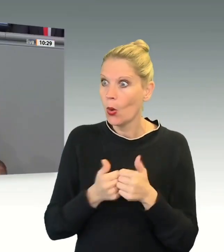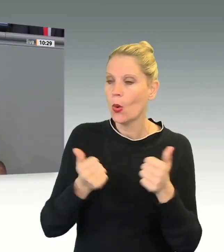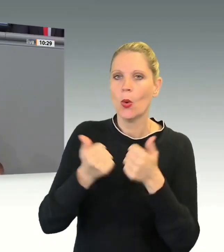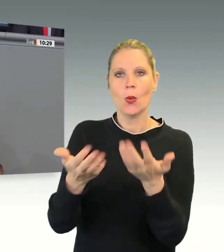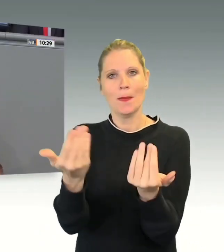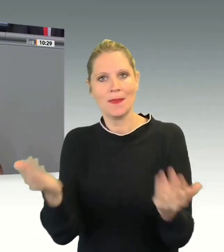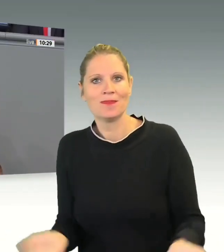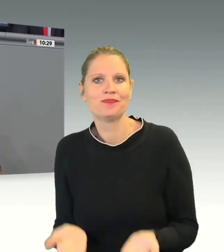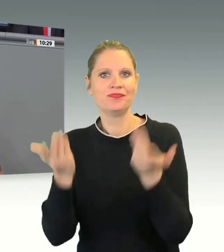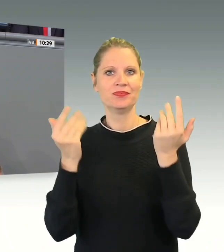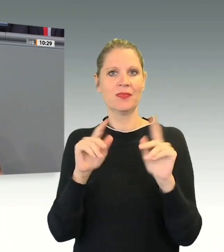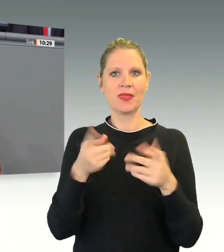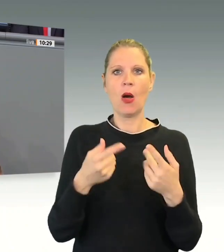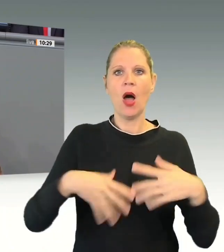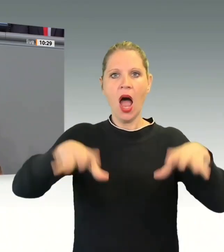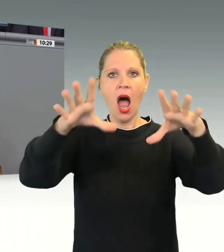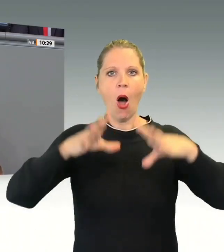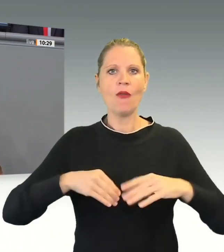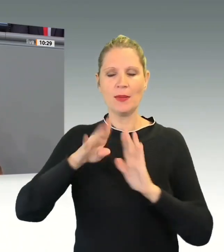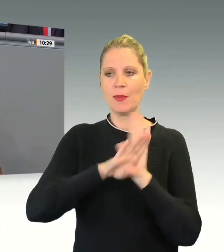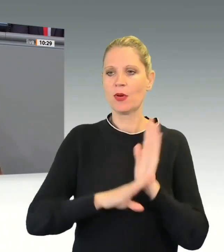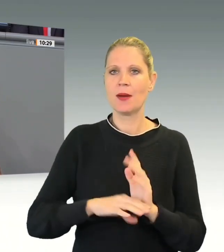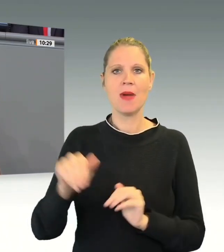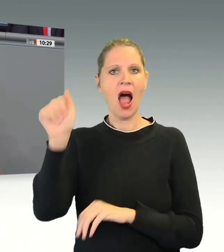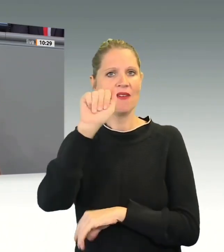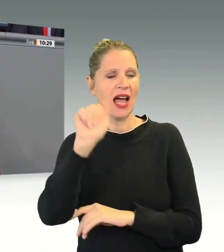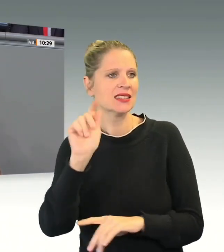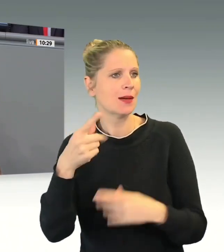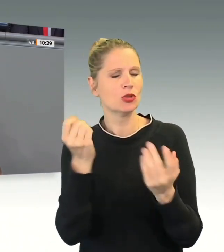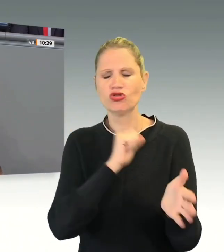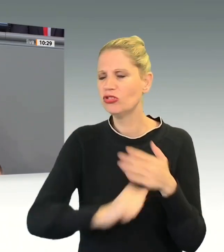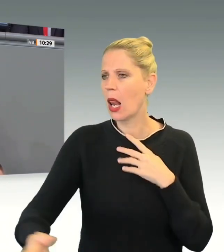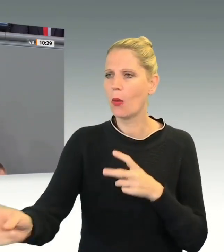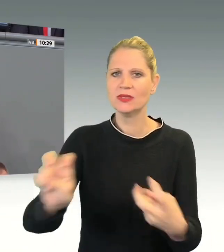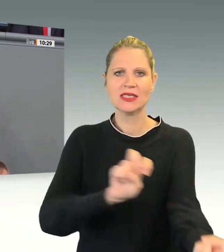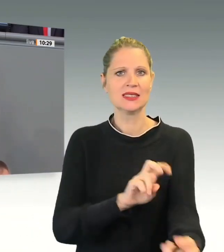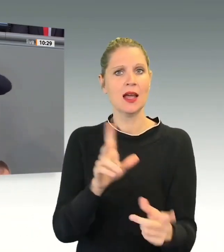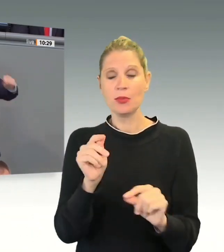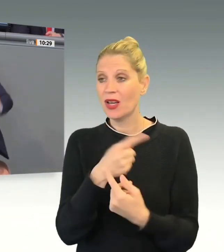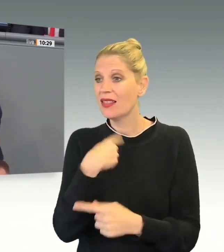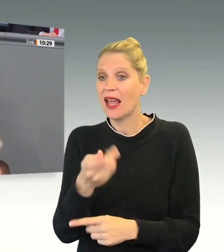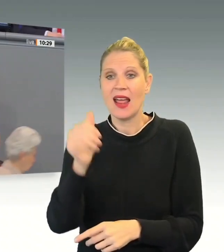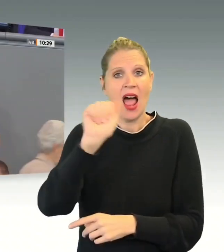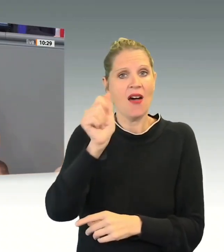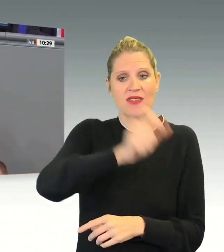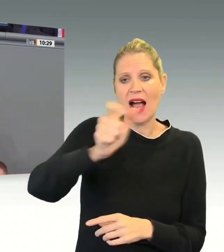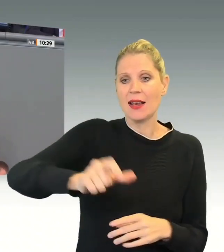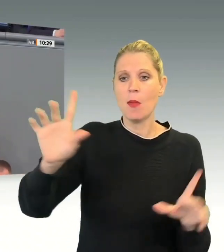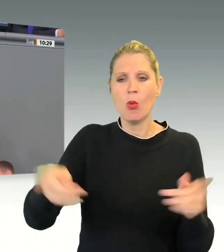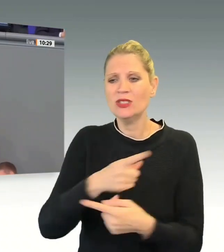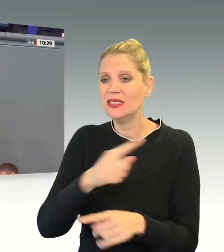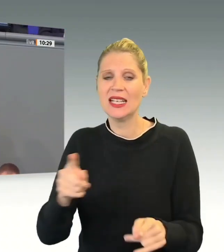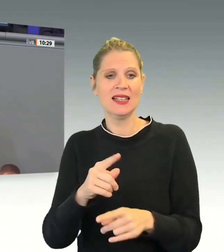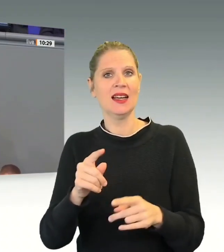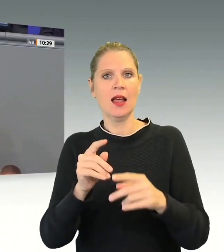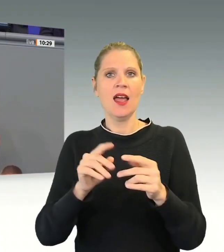Aufnahmeprogramm Afghanistan möglichst schnell um, damit nicht Afghanen und Afghanen in ihrer Verzweiflung den Weg über Asyl suchen. Aber alles